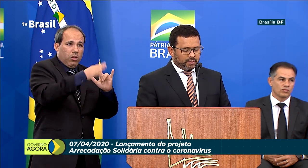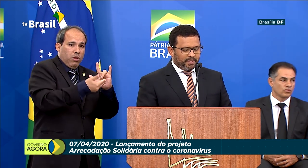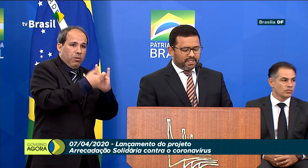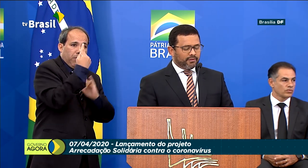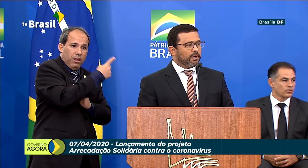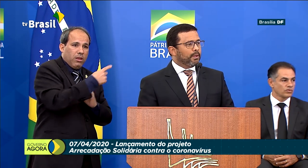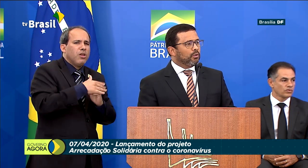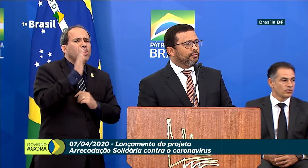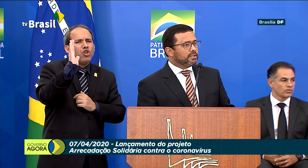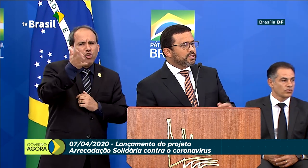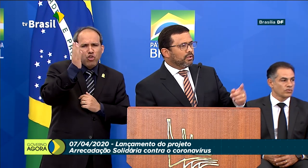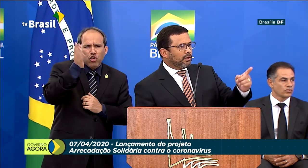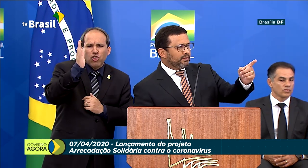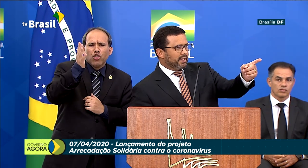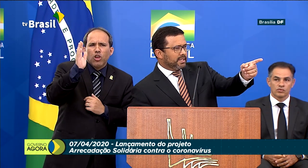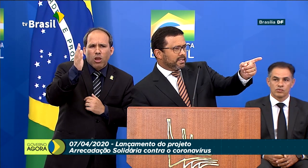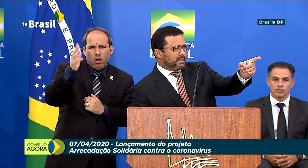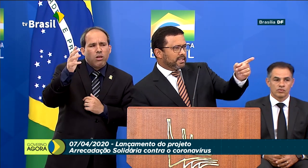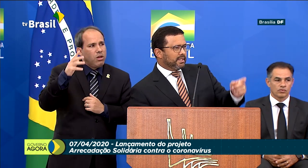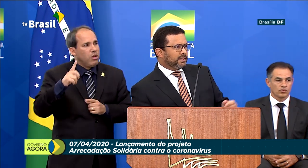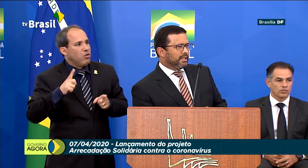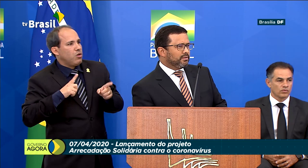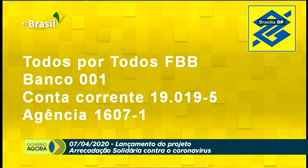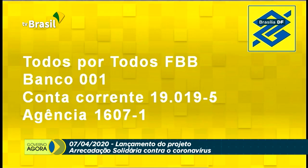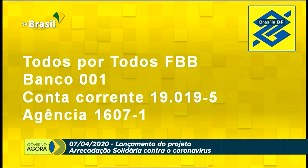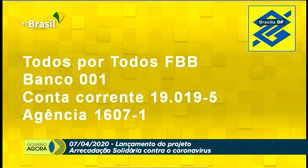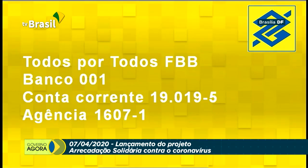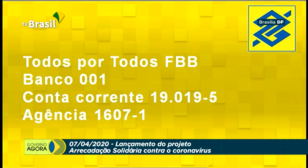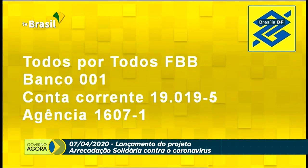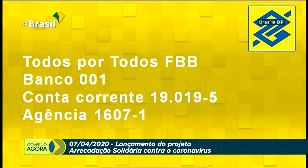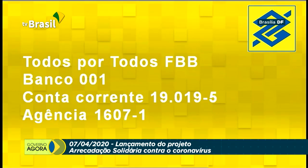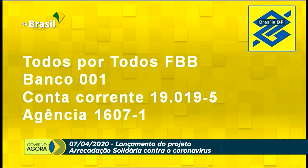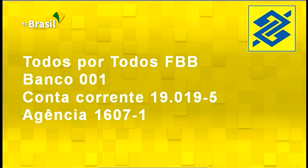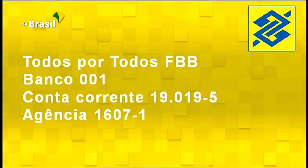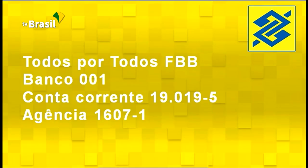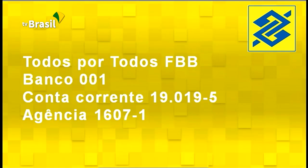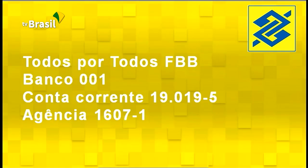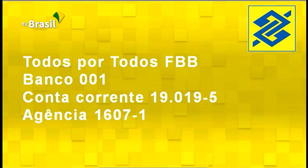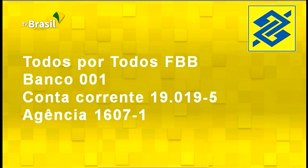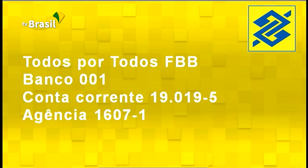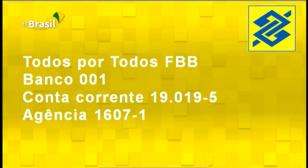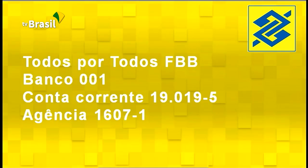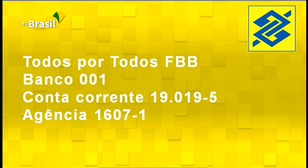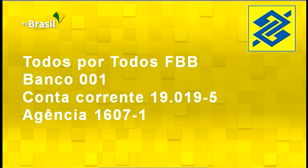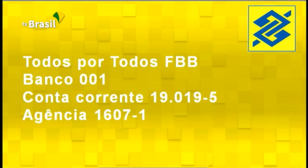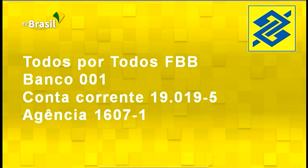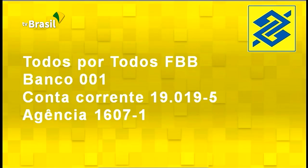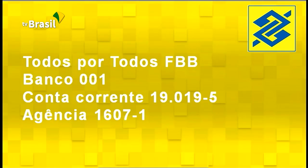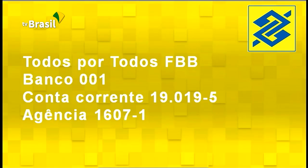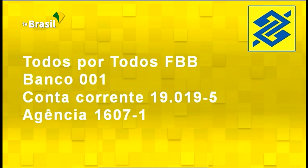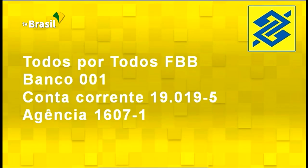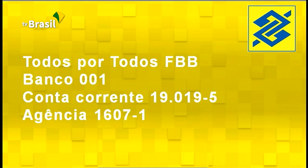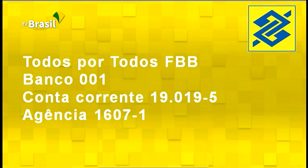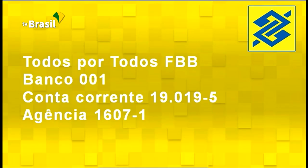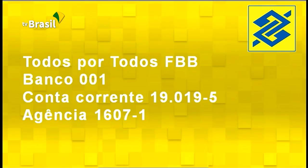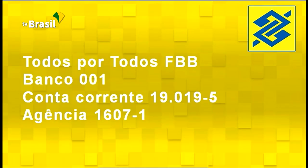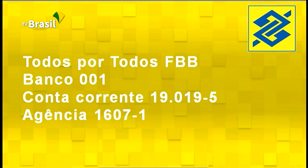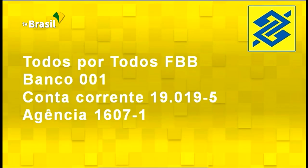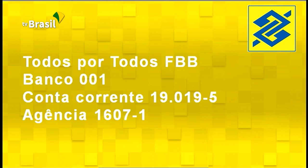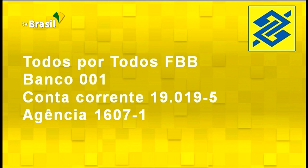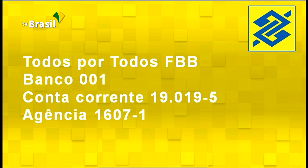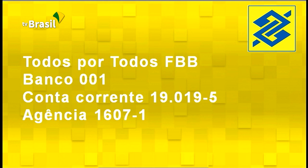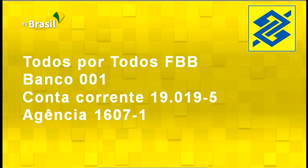conta específica para o COVID-19. Essa que está na tela, que os senhores podem ver, é uma conta aberta no Banco do Brasil, Banco